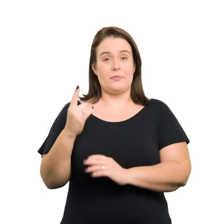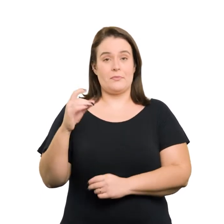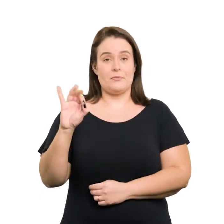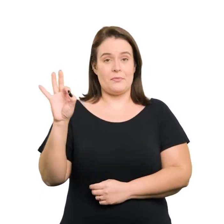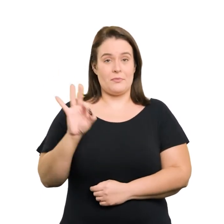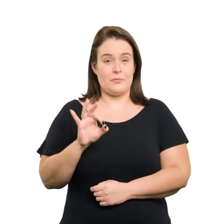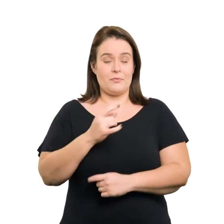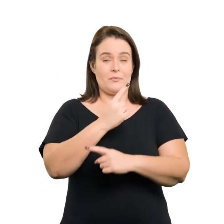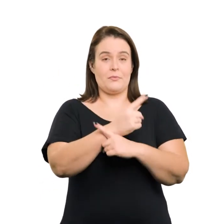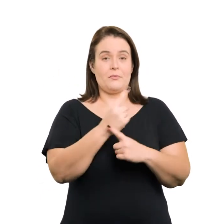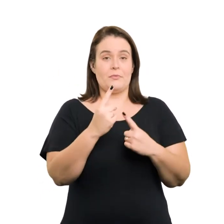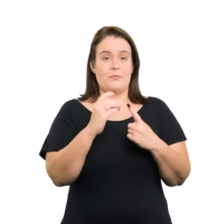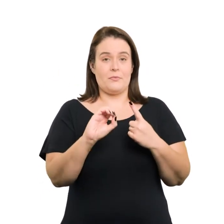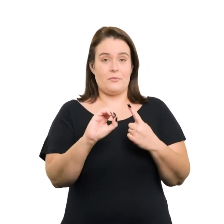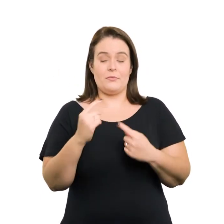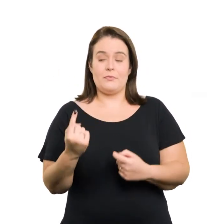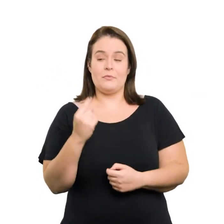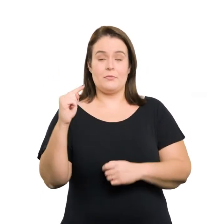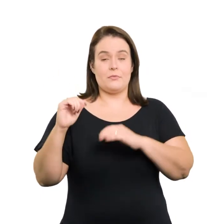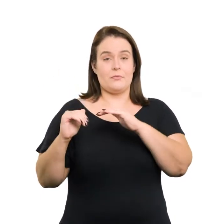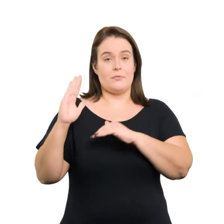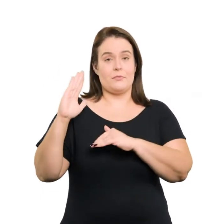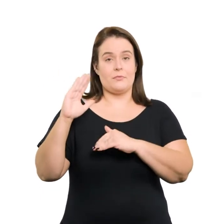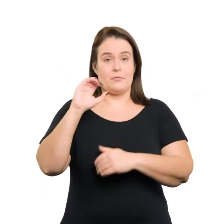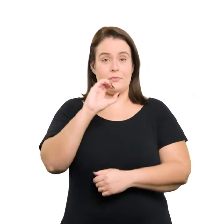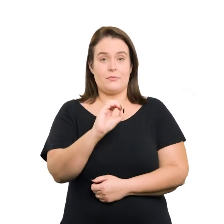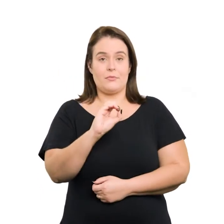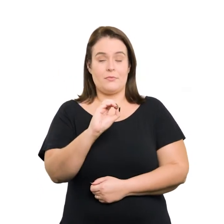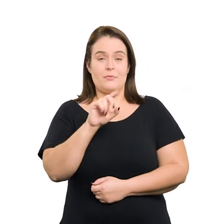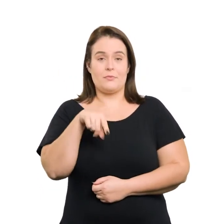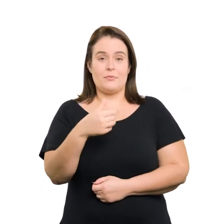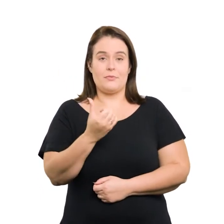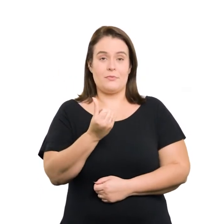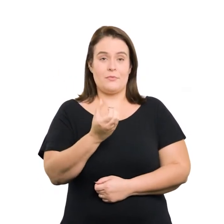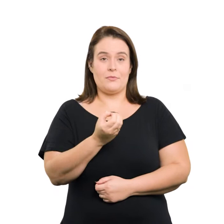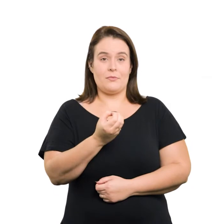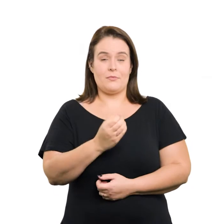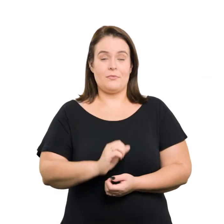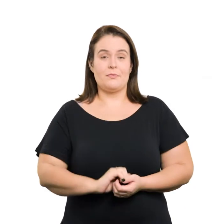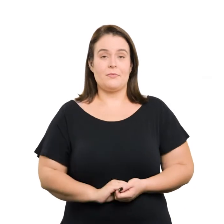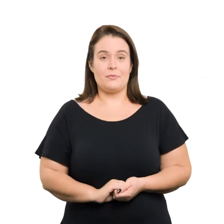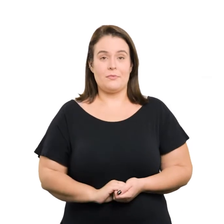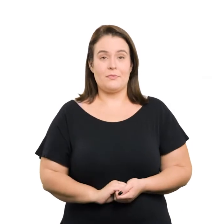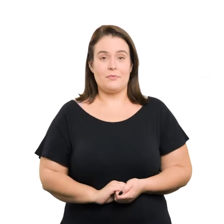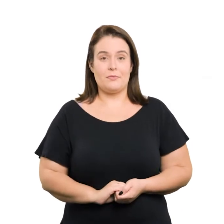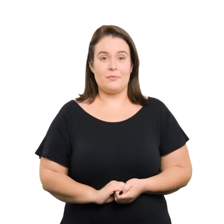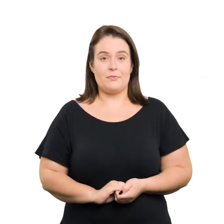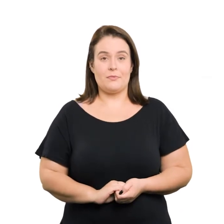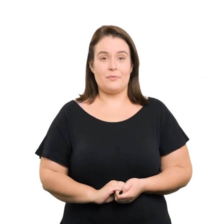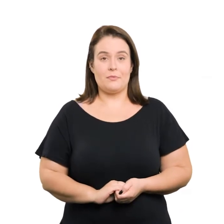inclinação máxima de 10% 1 por 10 para alturas maiores que 0,60 m